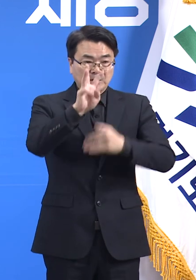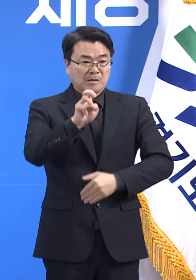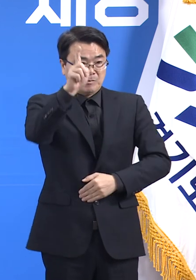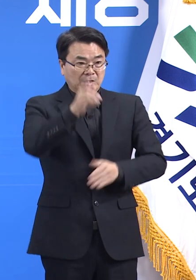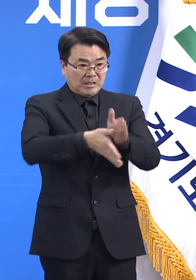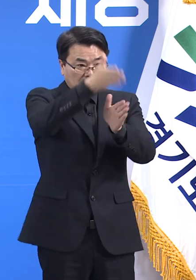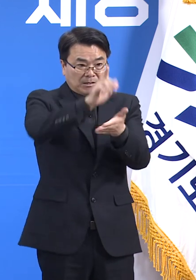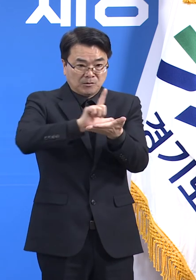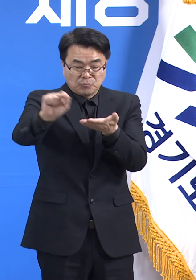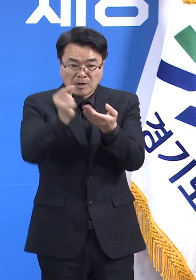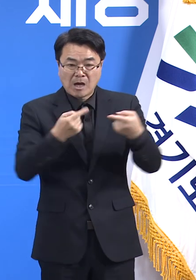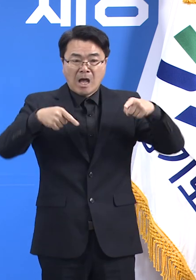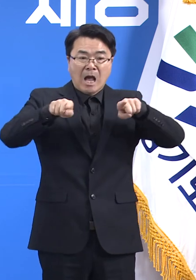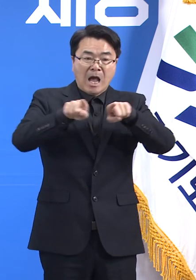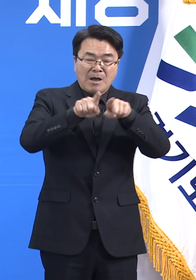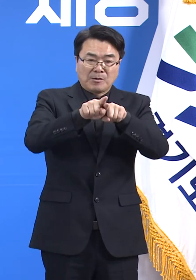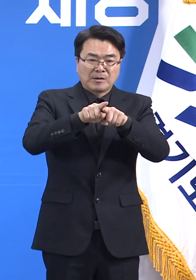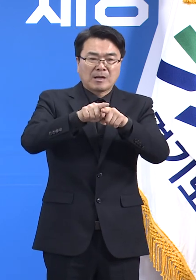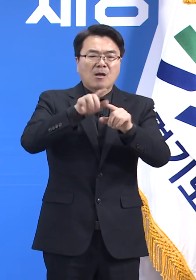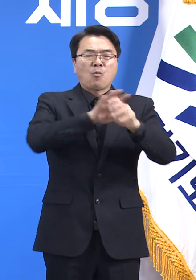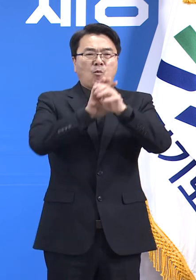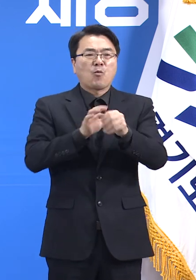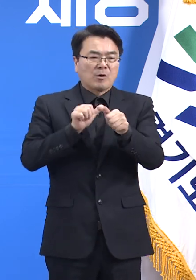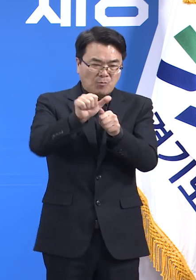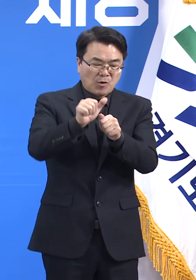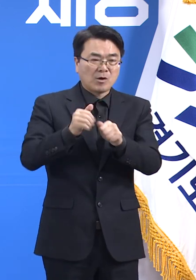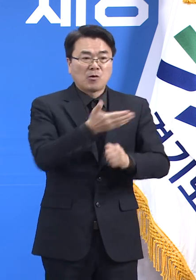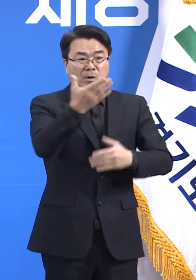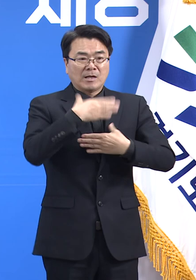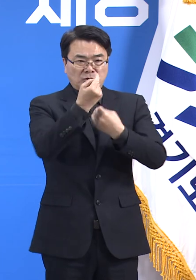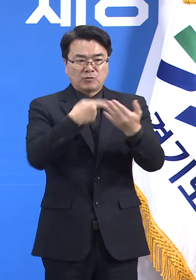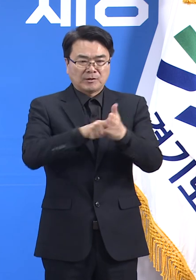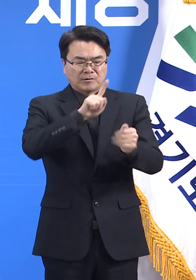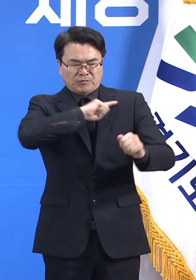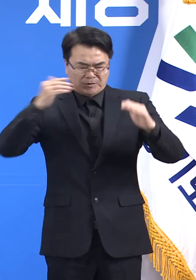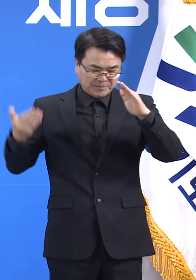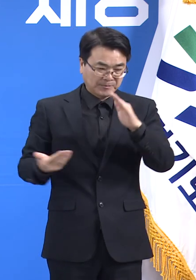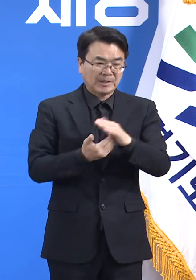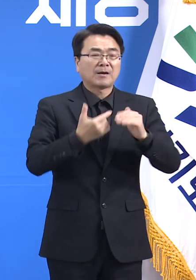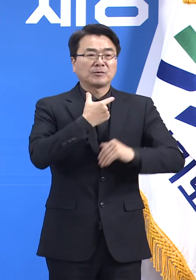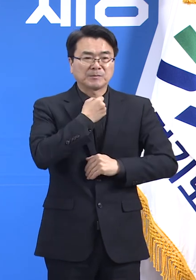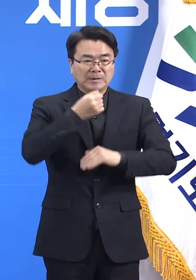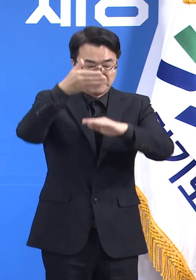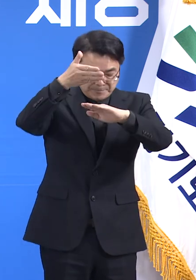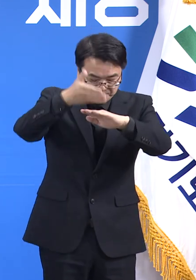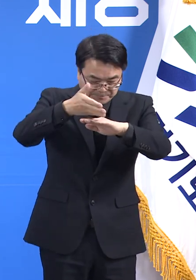시군과 함께 코로나19 극복과 도민의 안전을 위해 최선을 다하겠습니다. 감사합니다.